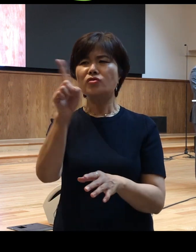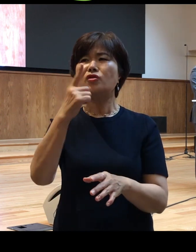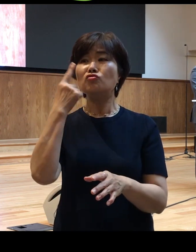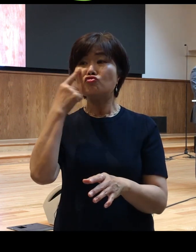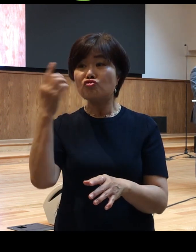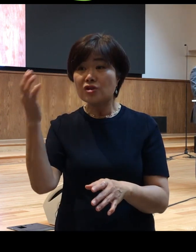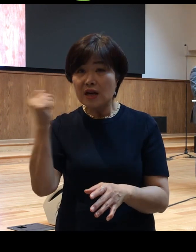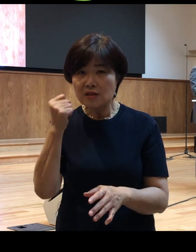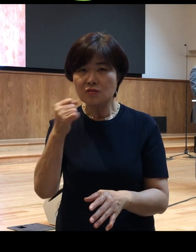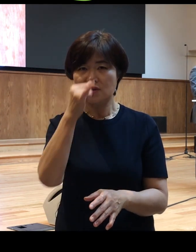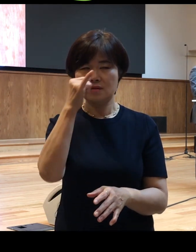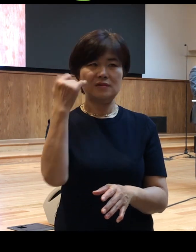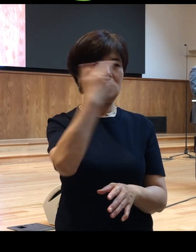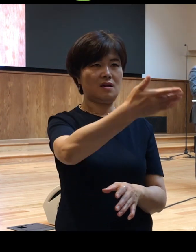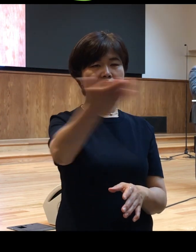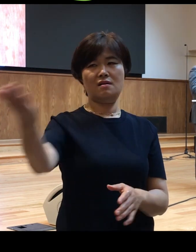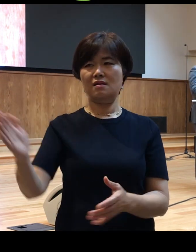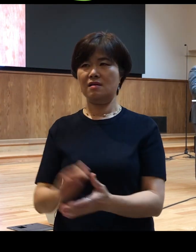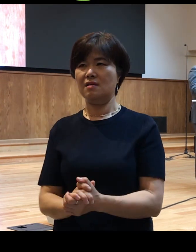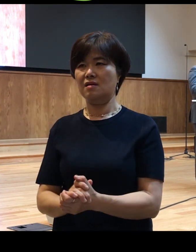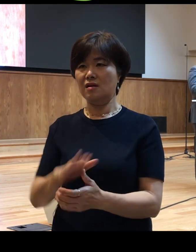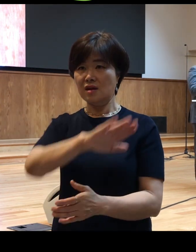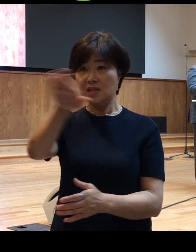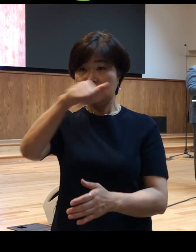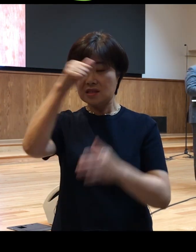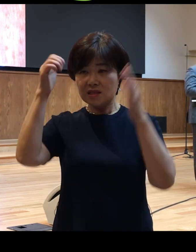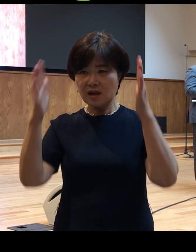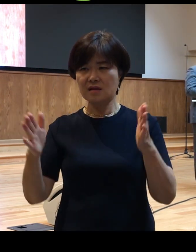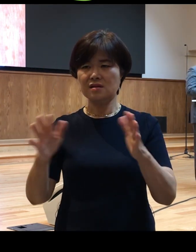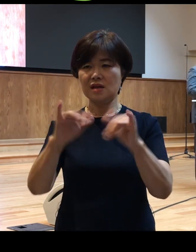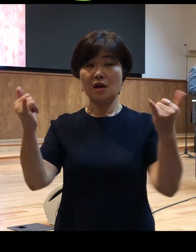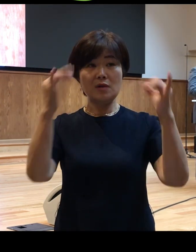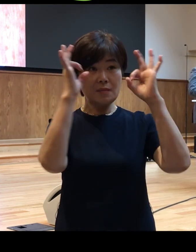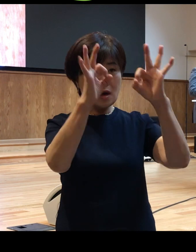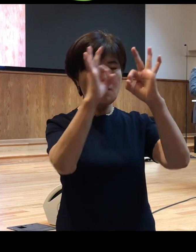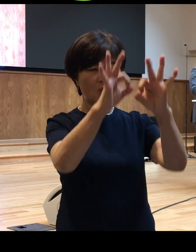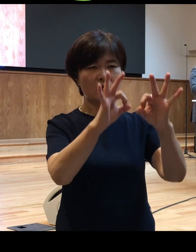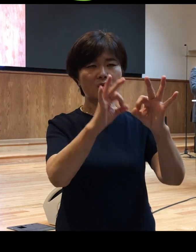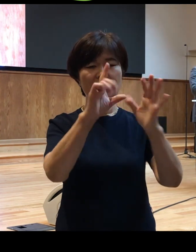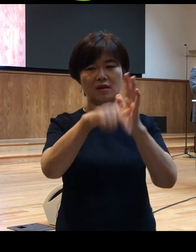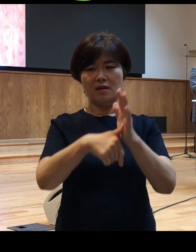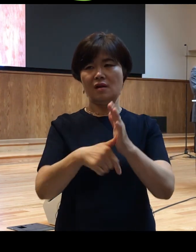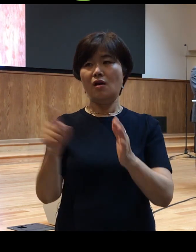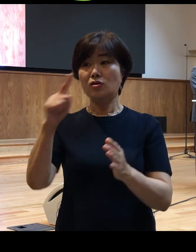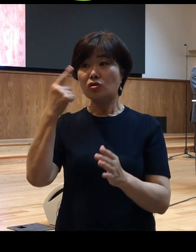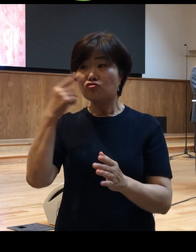계십니까 우리 인생을 사람들을 바라보는 어떤 눈을 가지고 계십니까